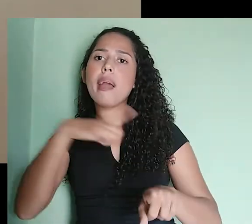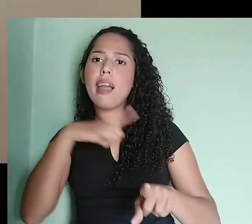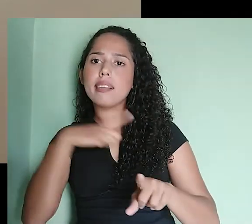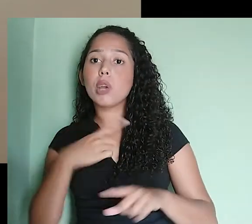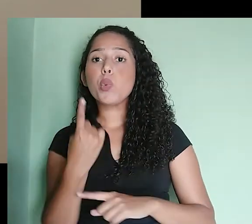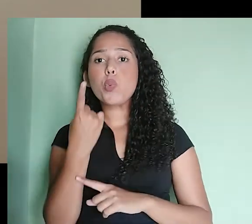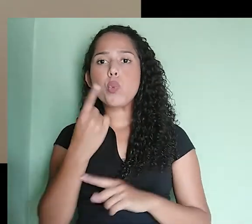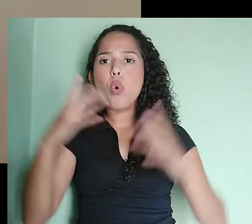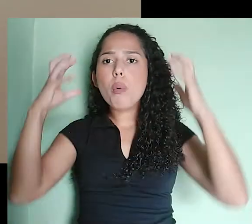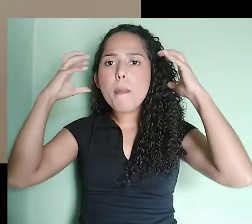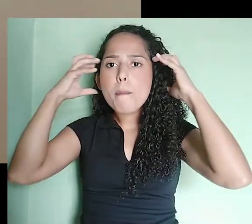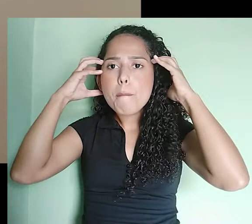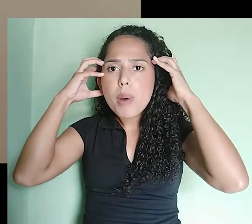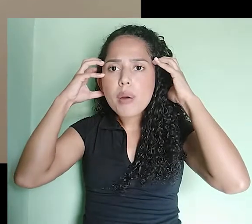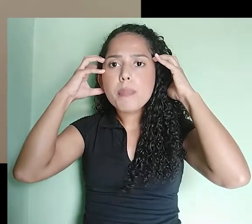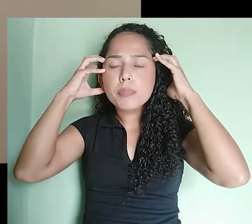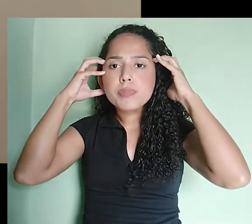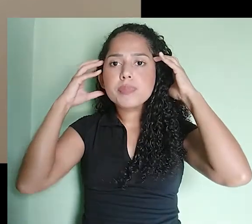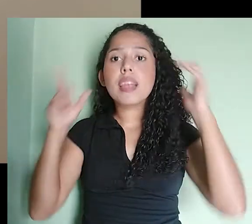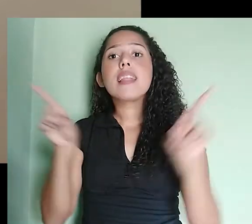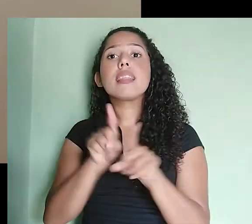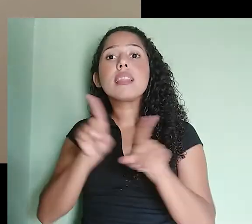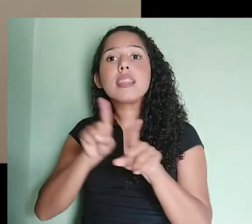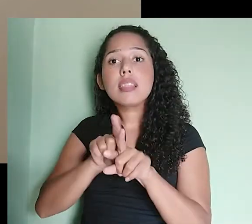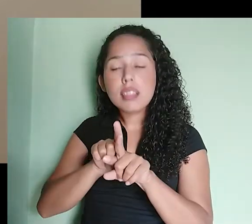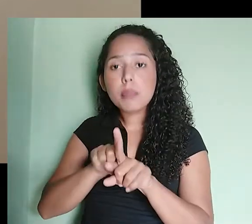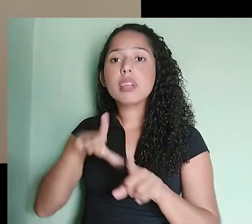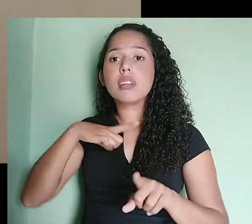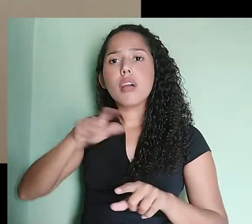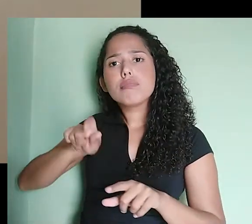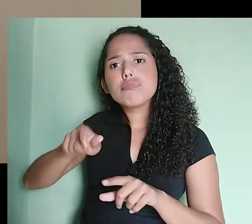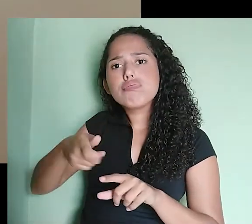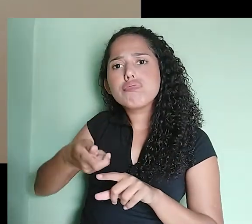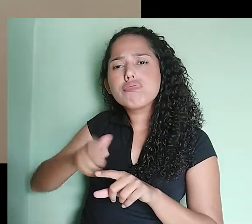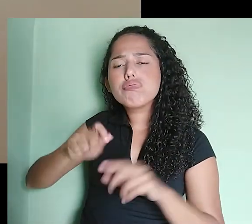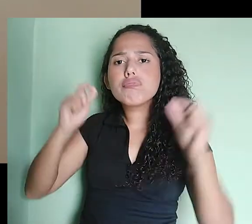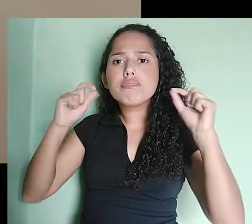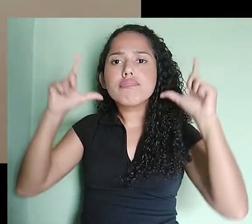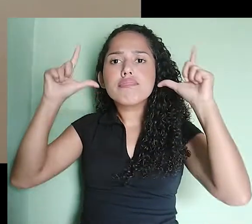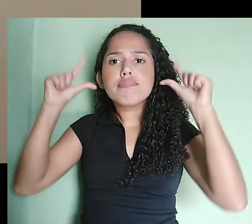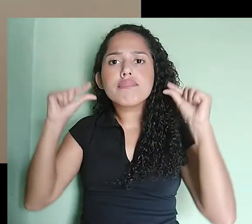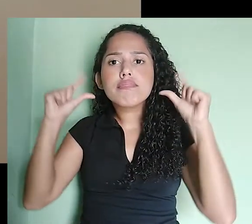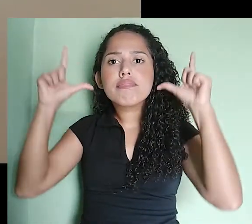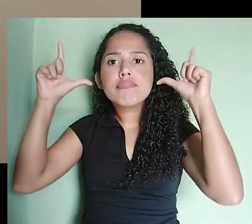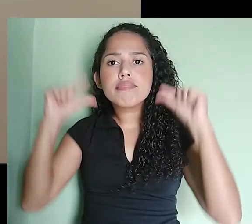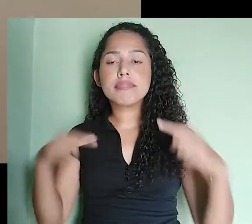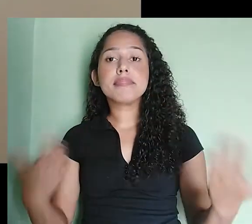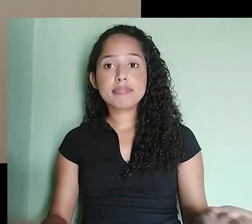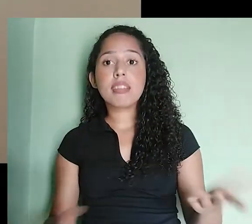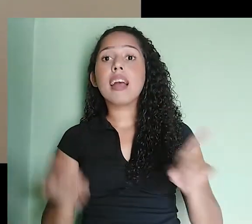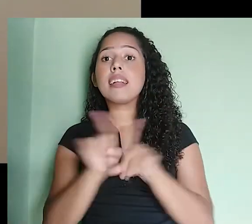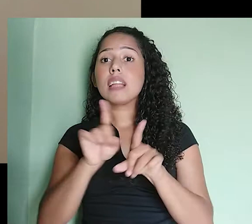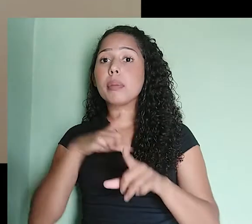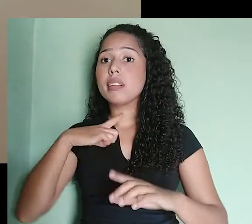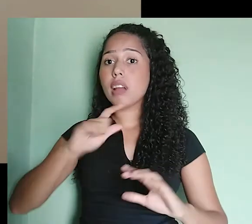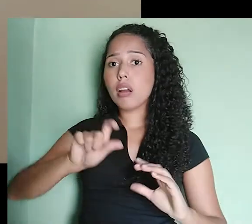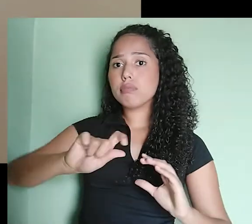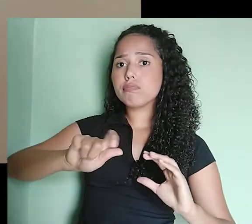fone e um botão para regular o volume do fone. Eu tenho aqui um botão também para regular o volume